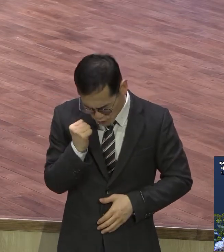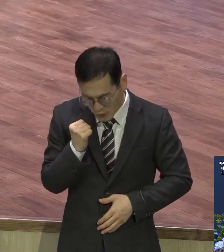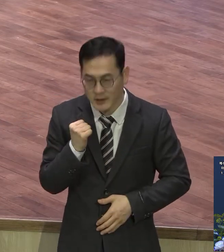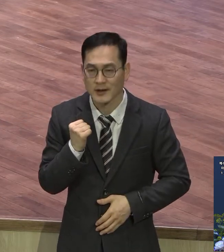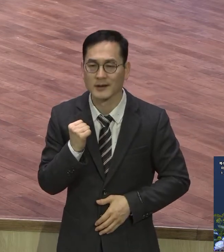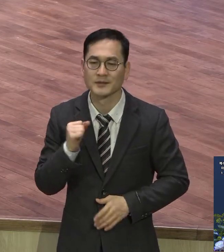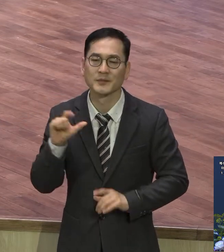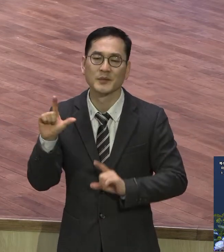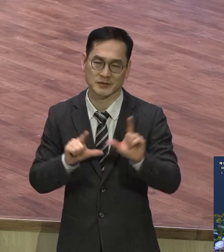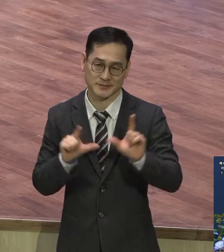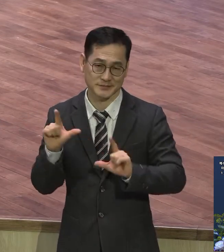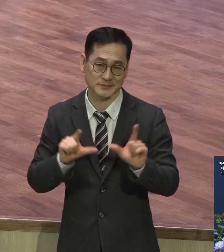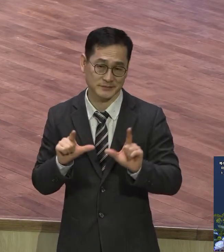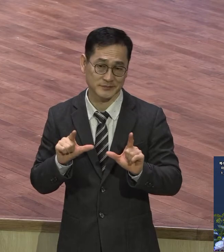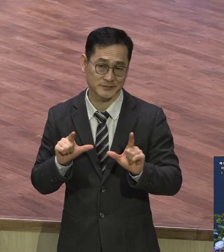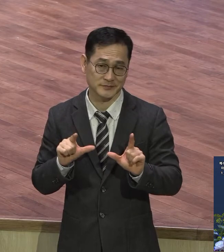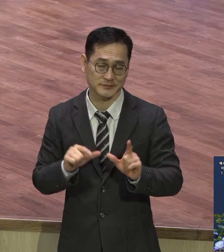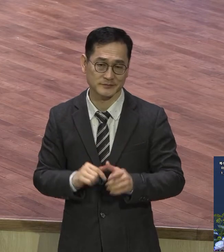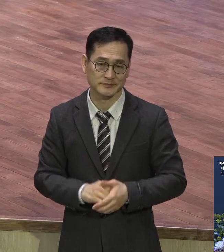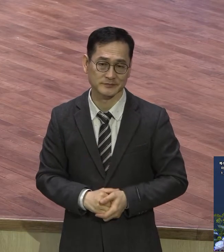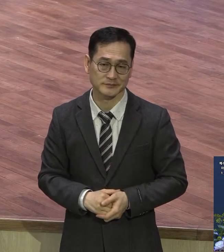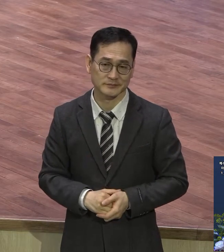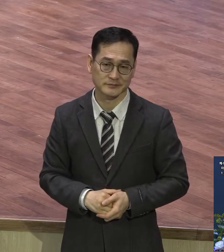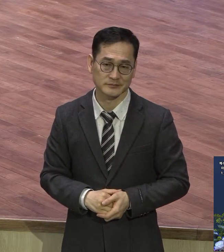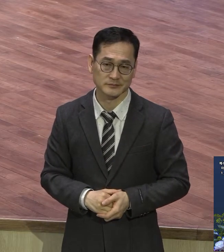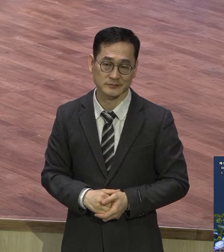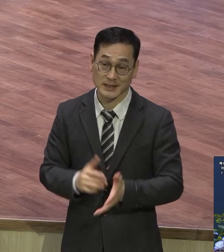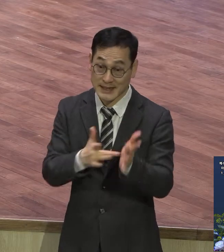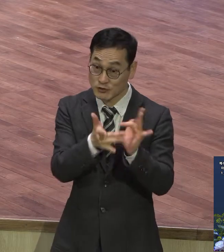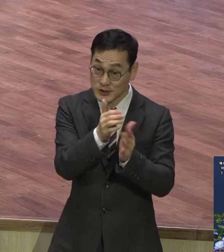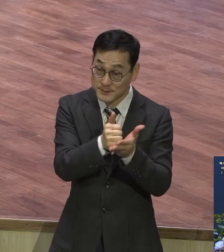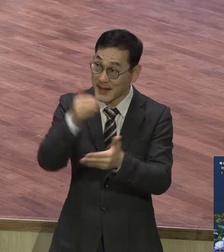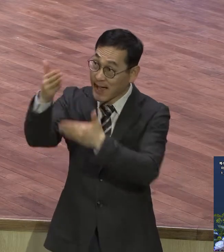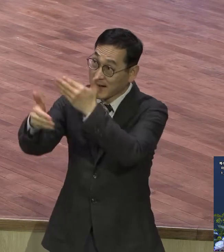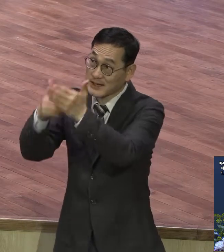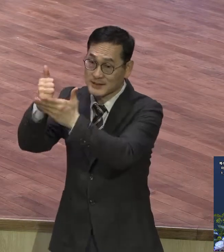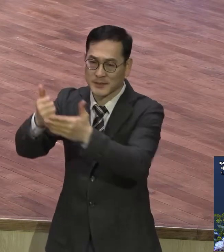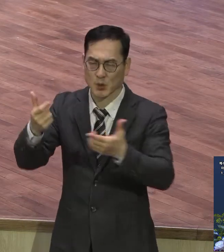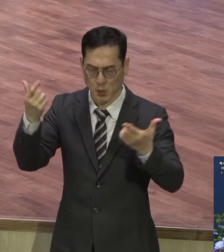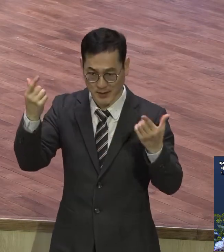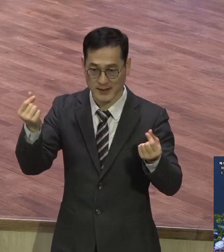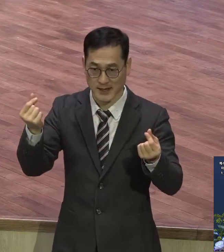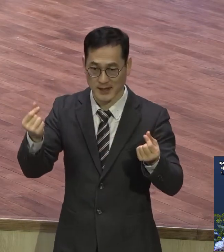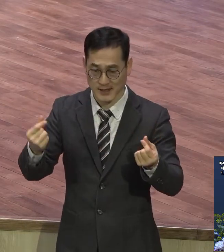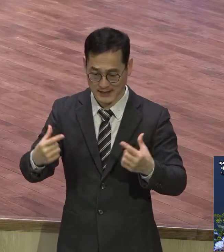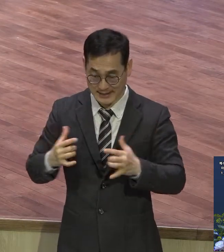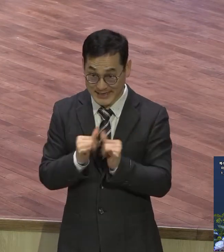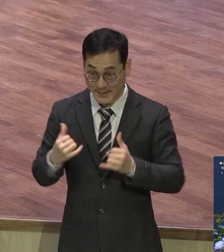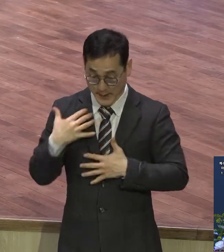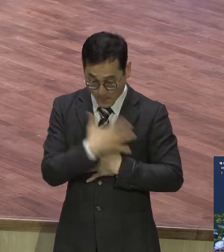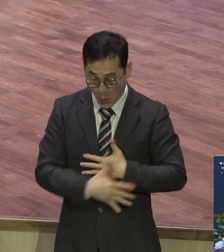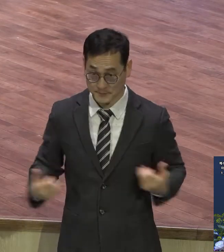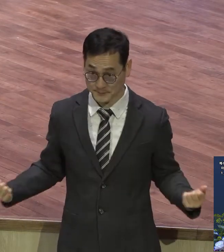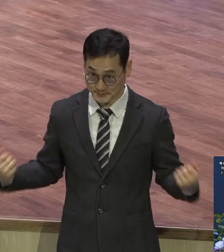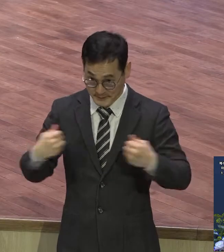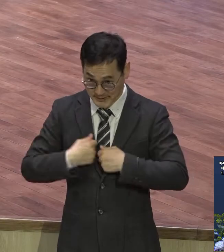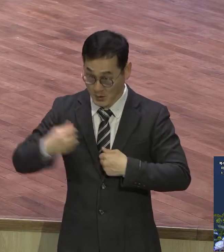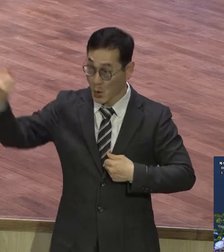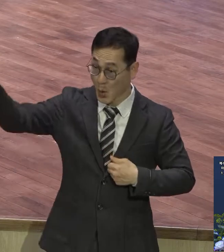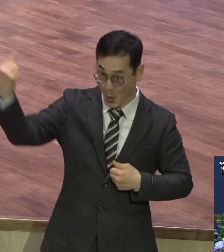예수님은 하나님의 본체입니다 육신의 옷을 입고 이 땅에 오셨고 십자가 죽기까지 하나님의